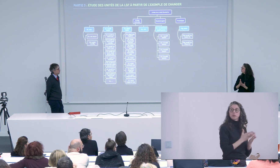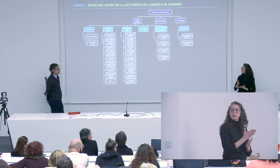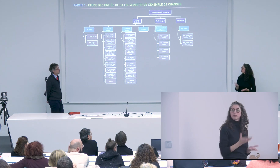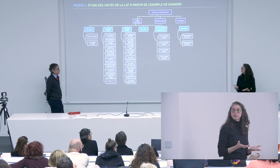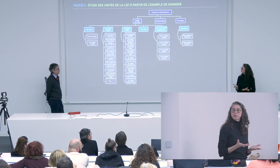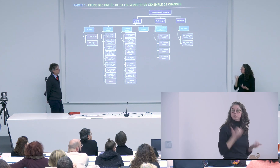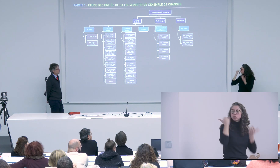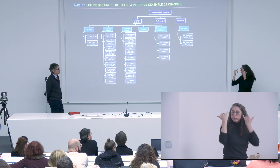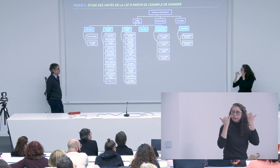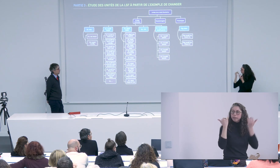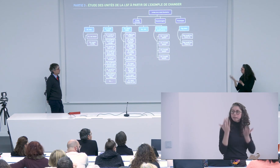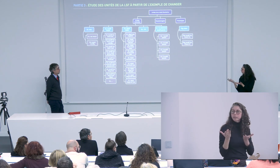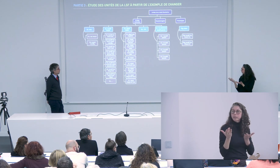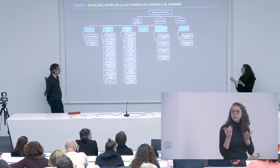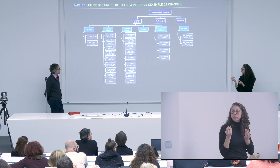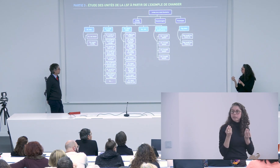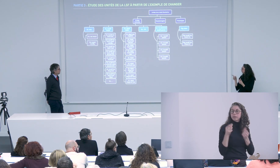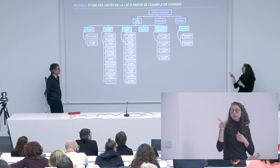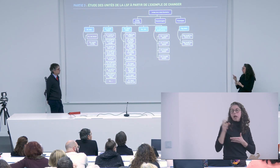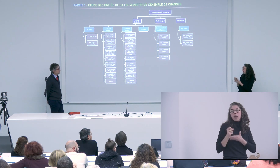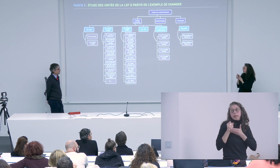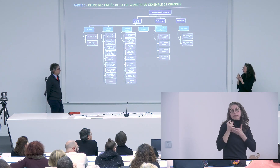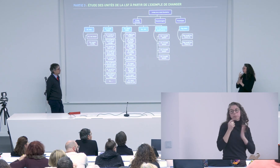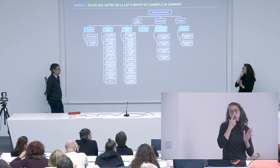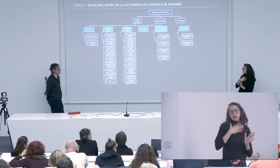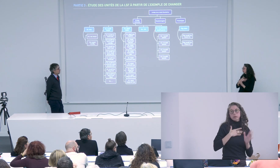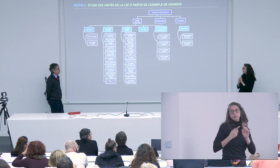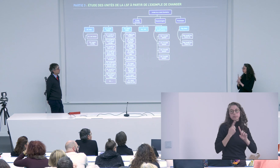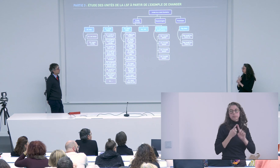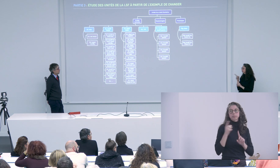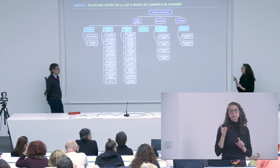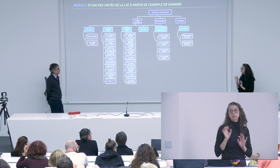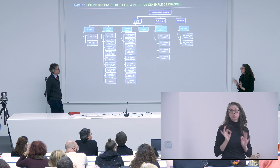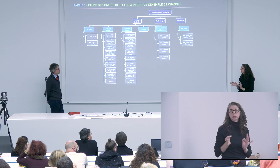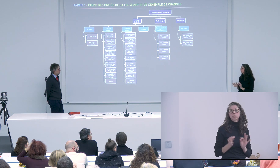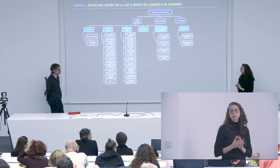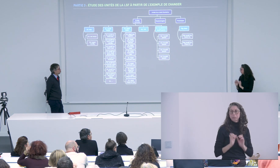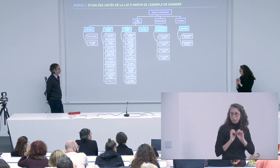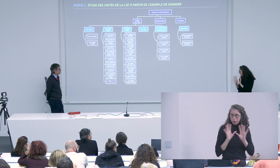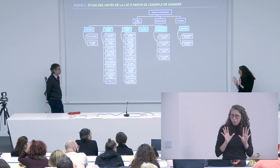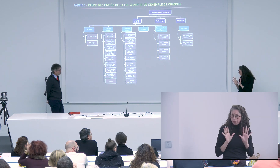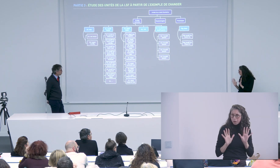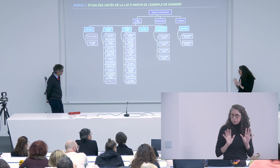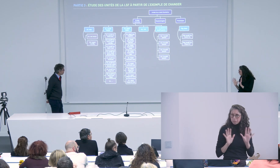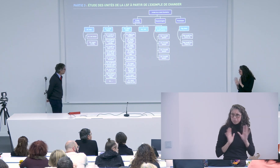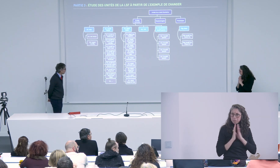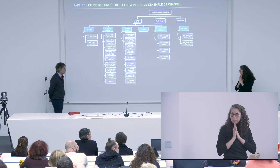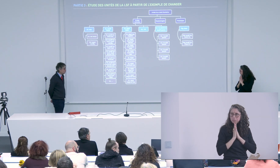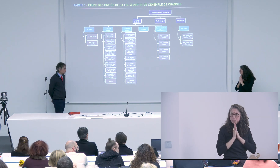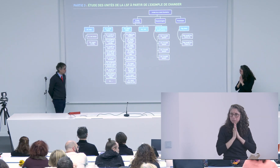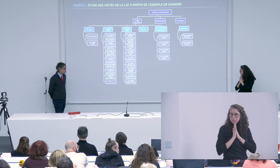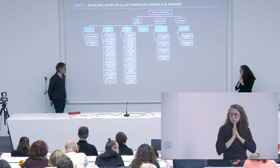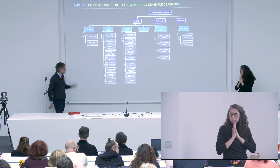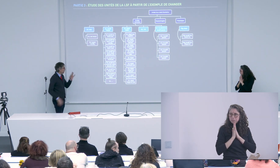captation et après de la valider donc on peut imaginer un outil qui serait sur cette base-là et à mon avis ma recherche et mes sous